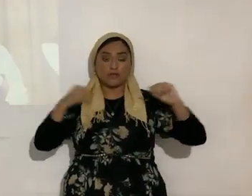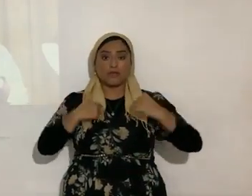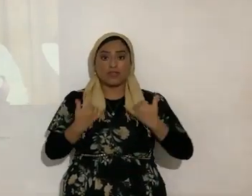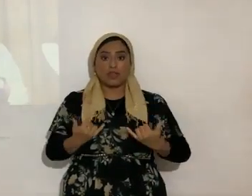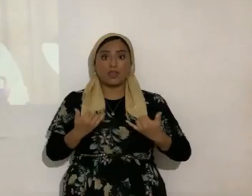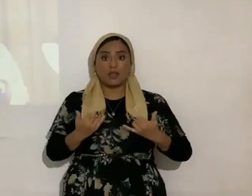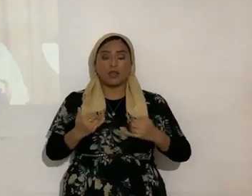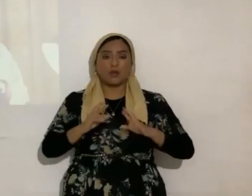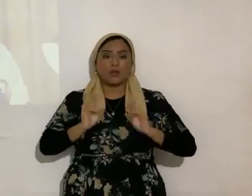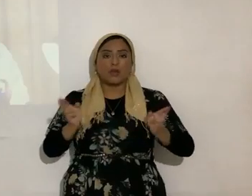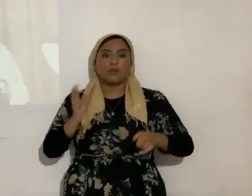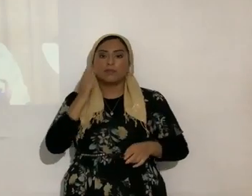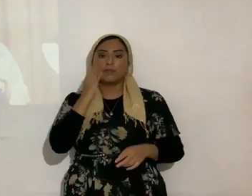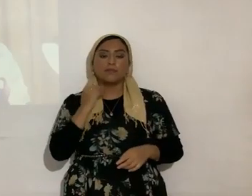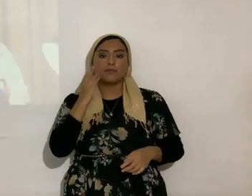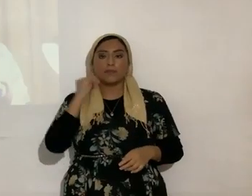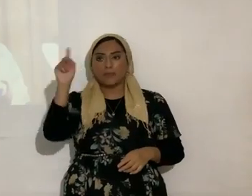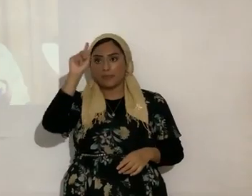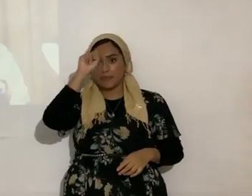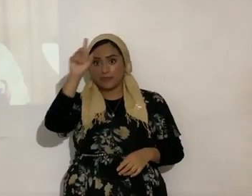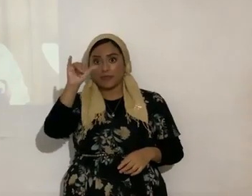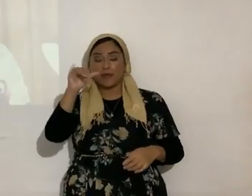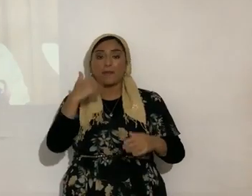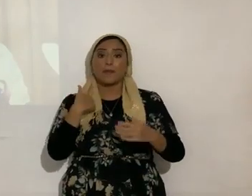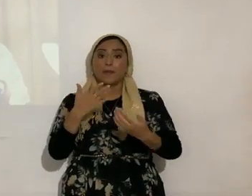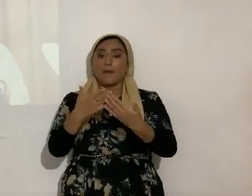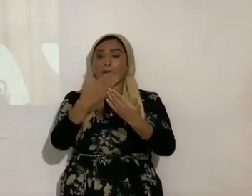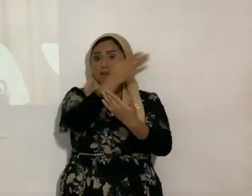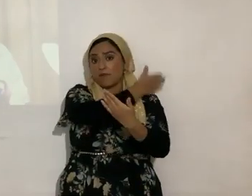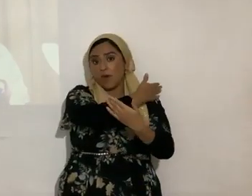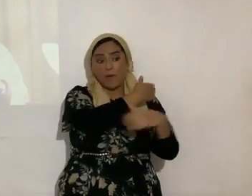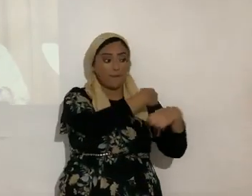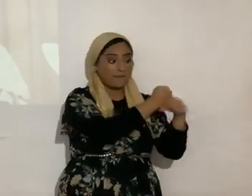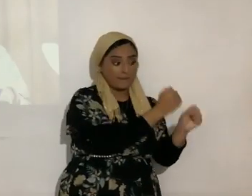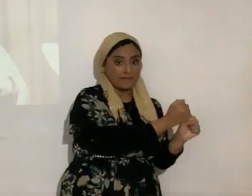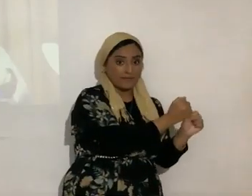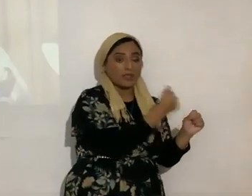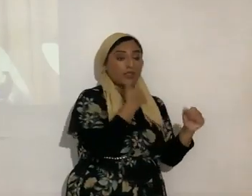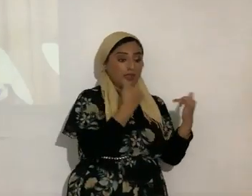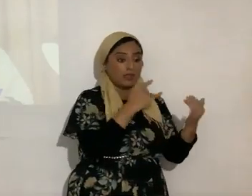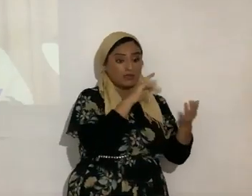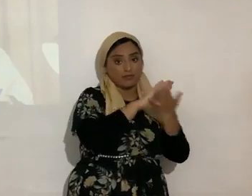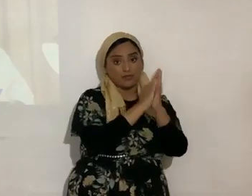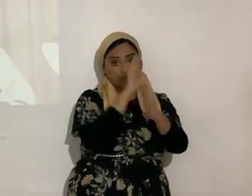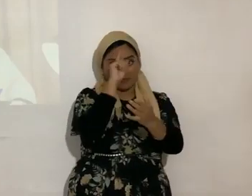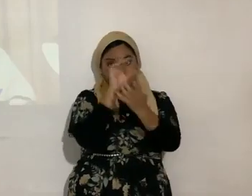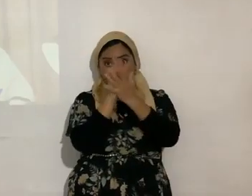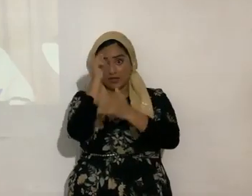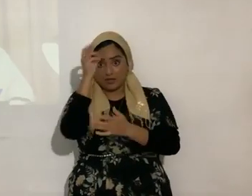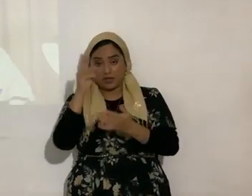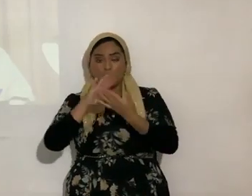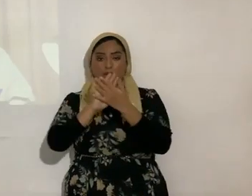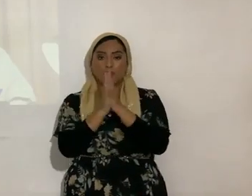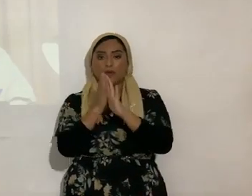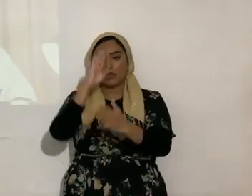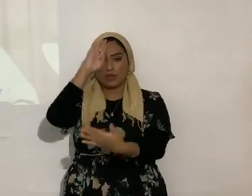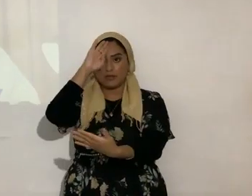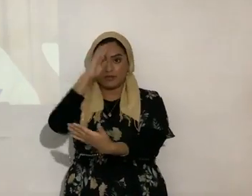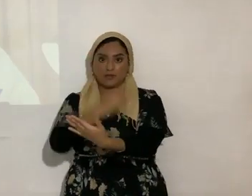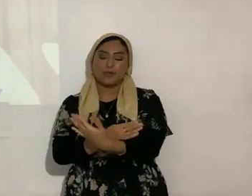la eternidad, porque éramos criaturas, y ahora, por haber creído en Yahshua, somos hijos de Elohim, llamados hijos